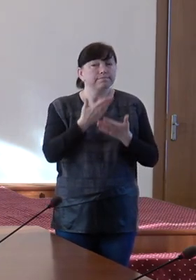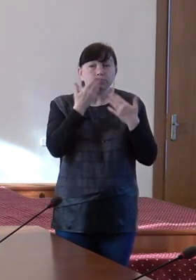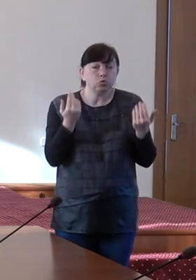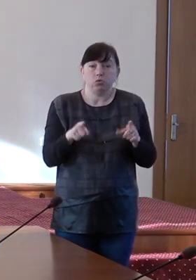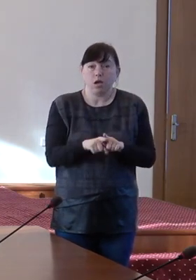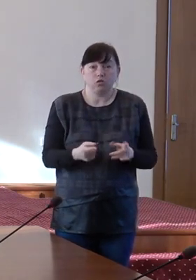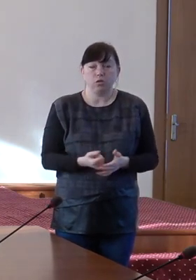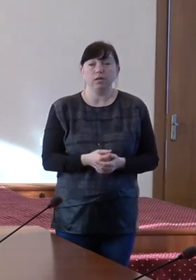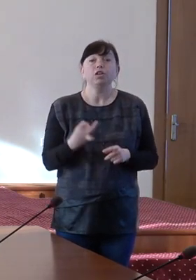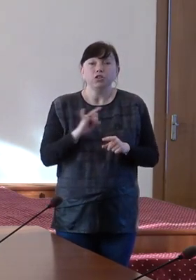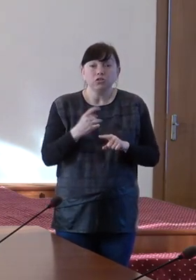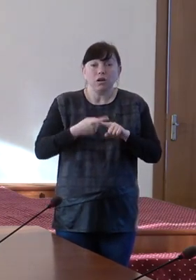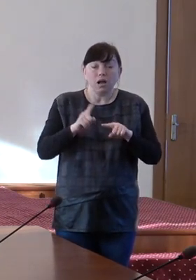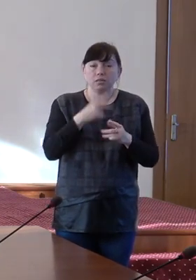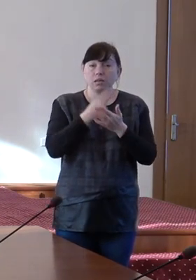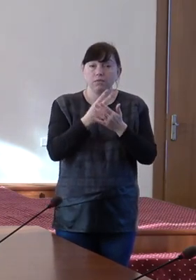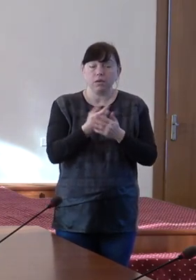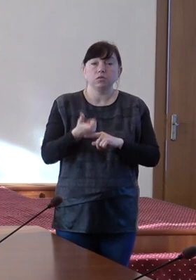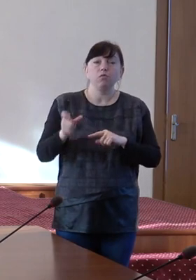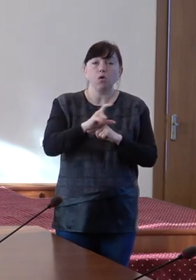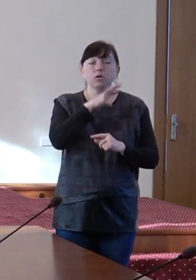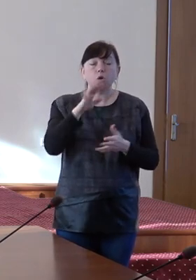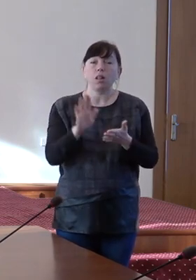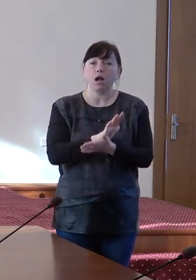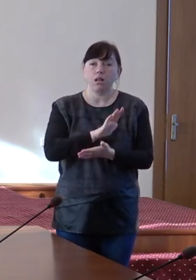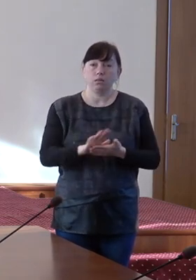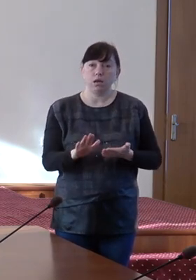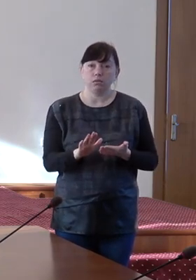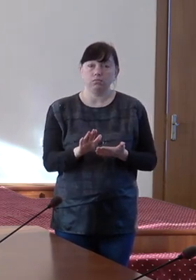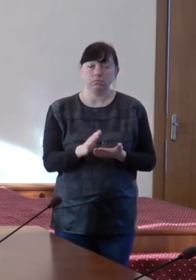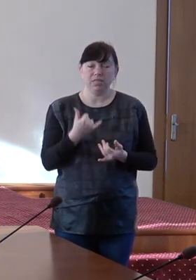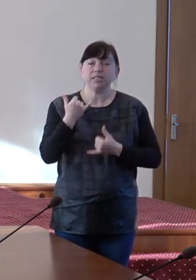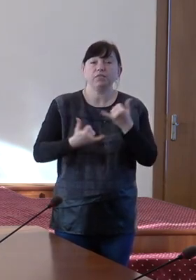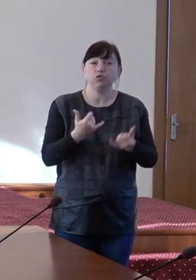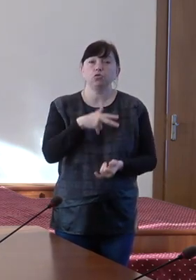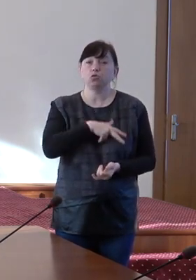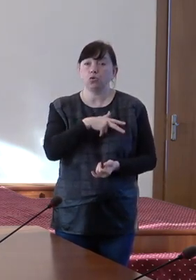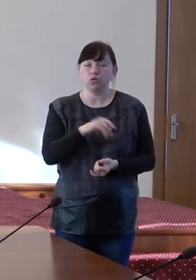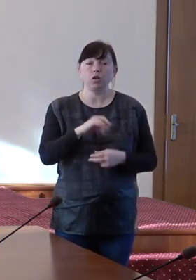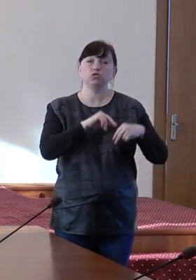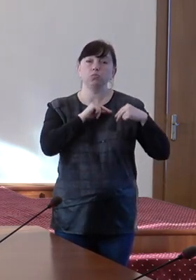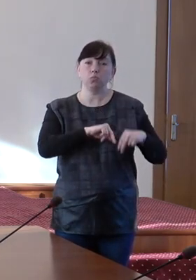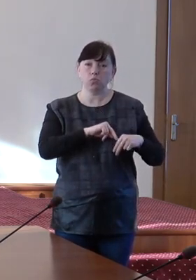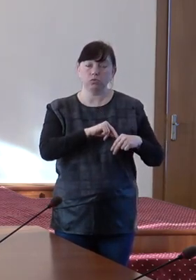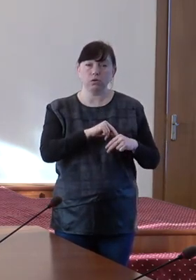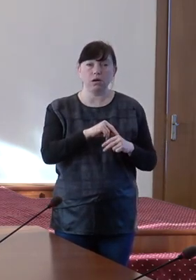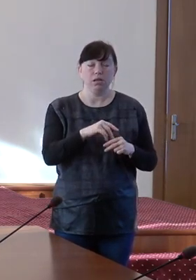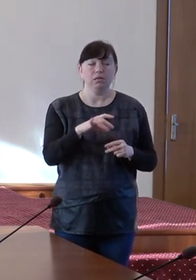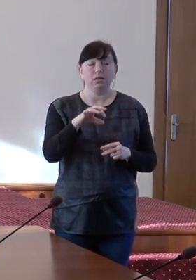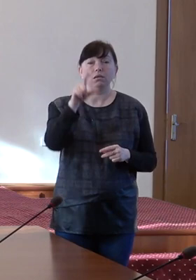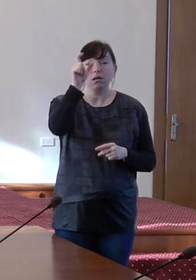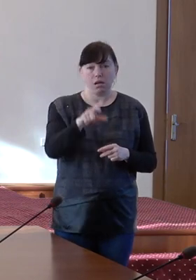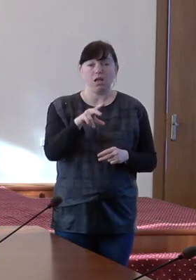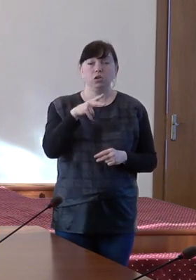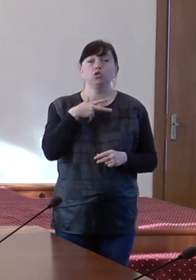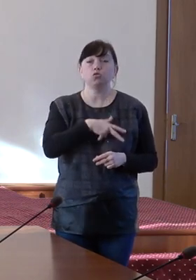Aceasta, iarăși, se reflexă foarte mult la calitatea serviciilor sociale și la munca de asistență socială